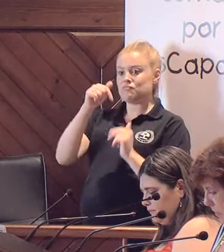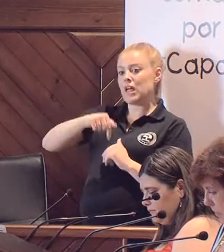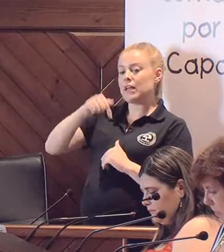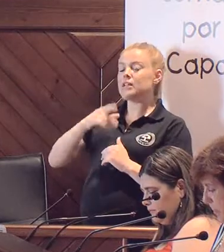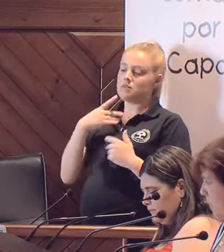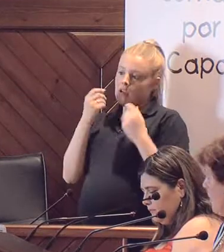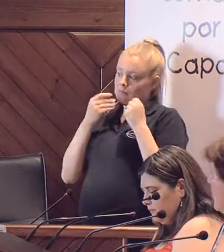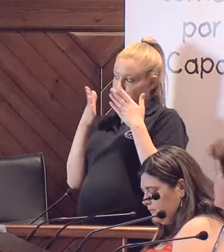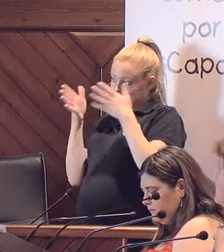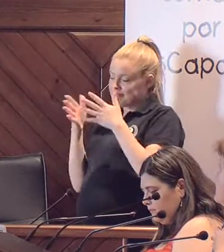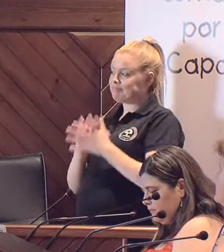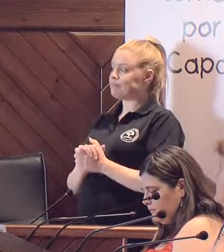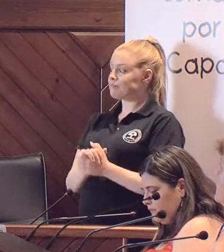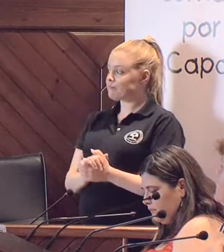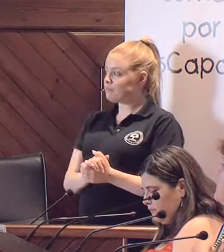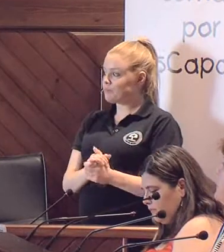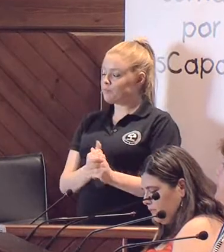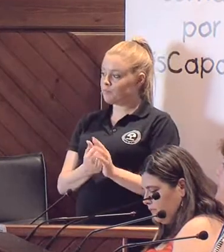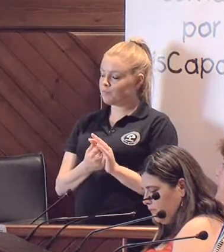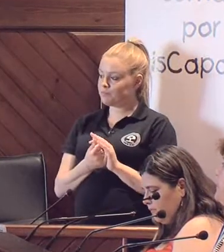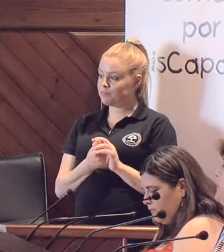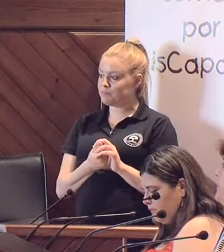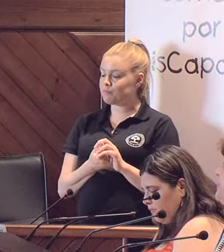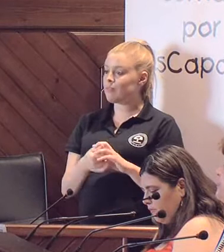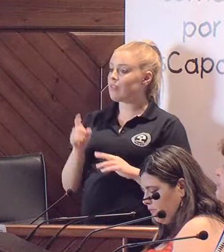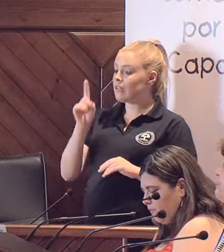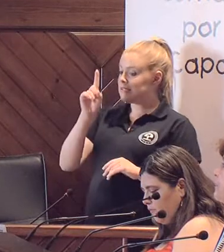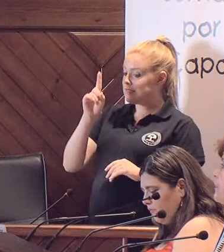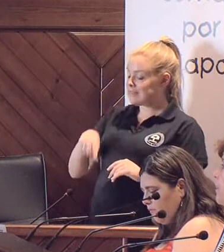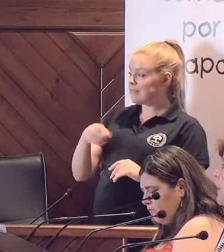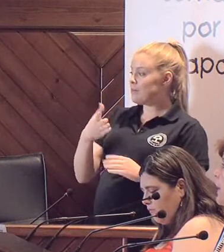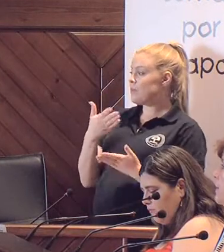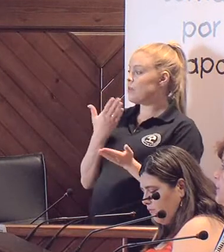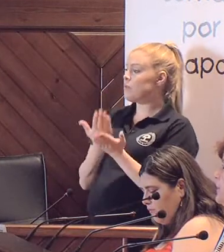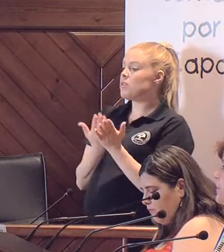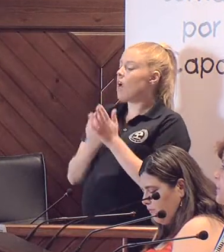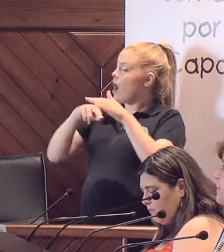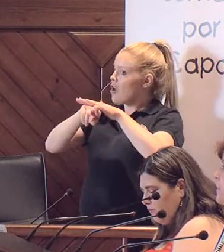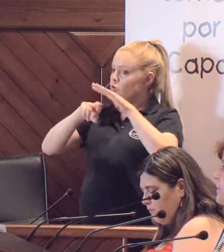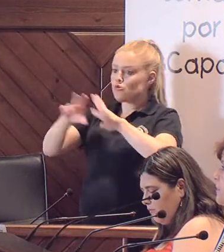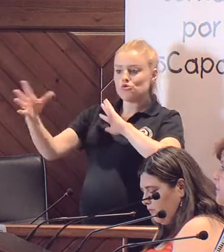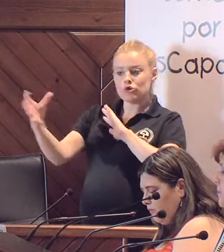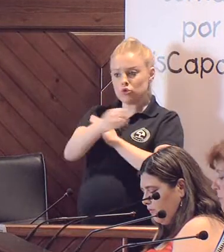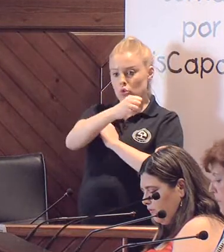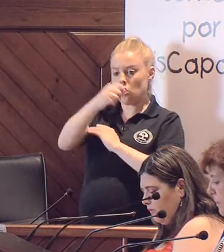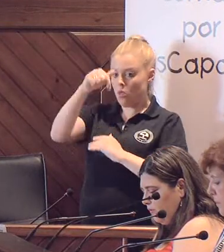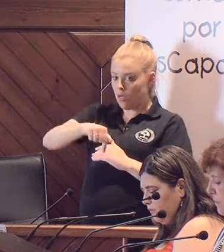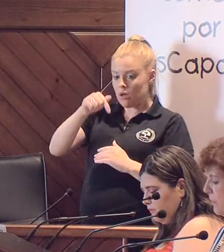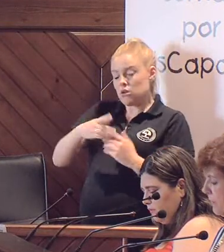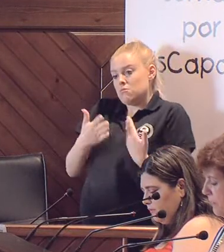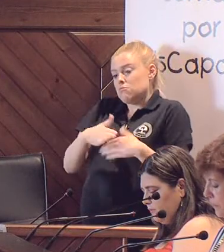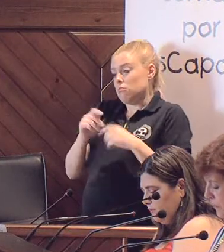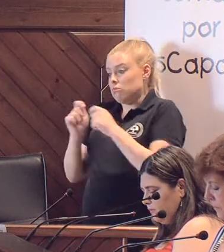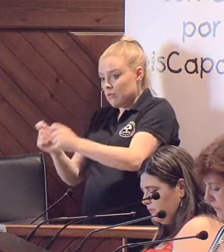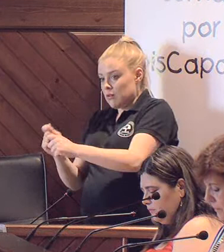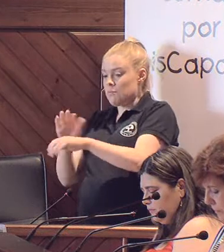en cuenta. Muchas gracias. También nos pedían ellos la puesta a disposición de todos los recursos que tuviéramos aquí, para que ellos